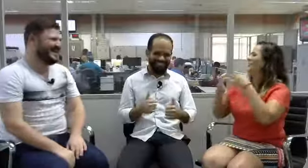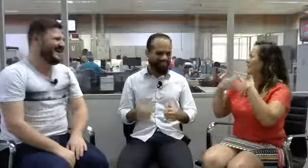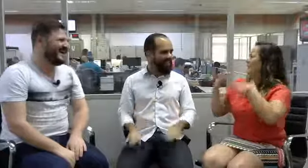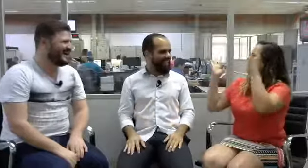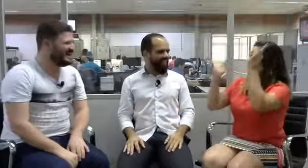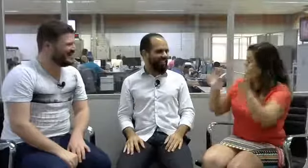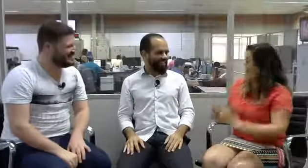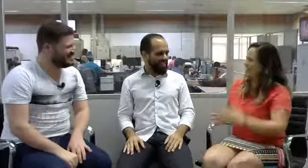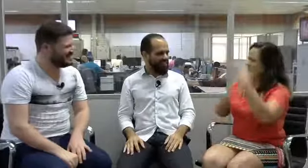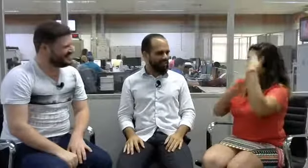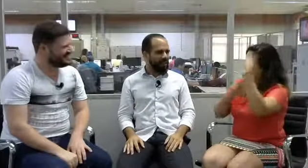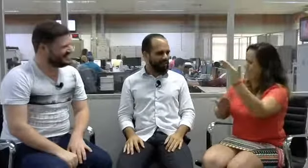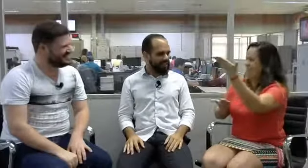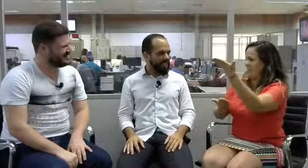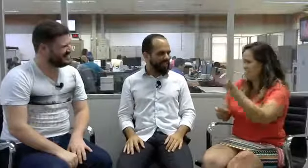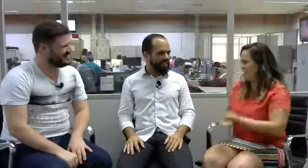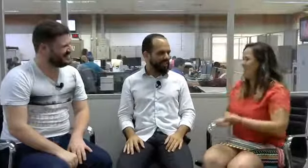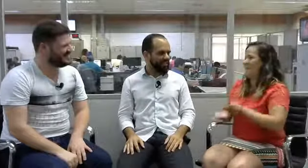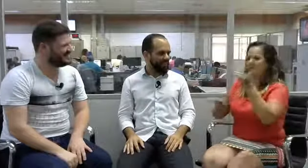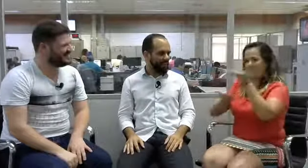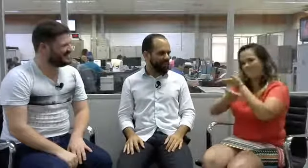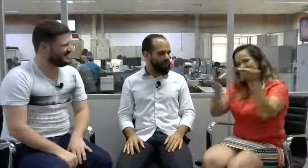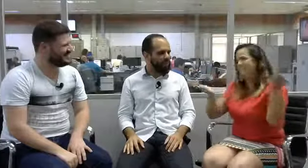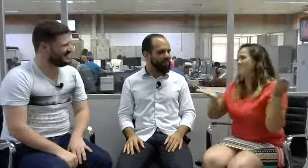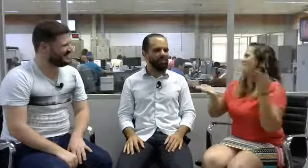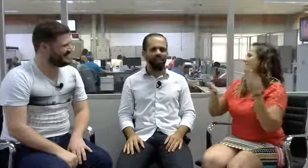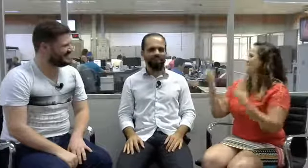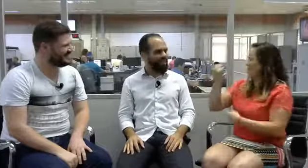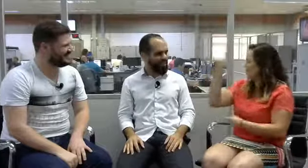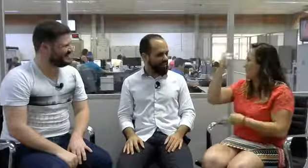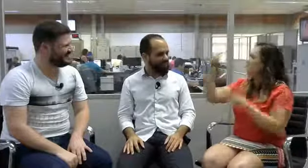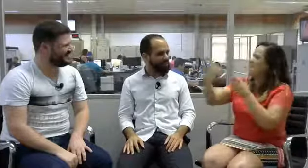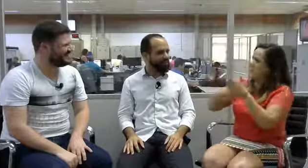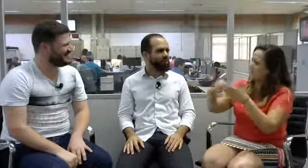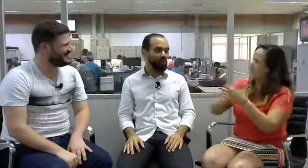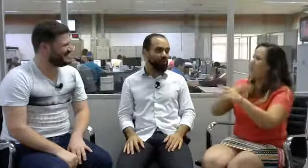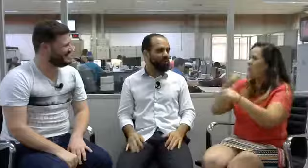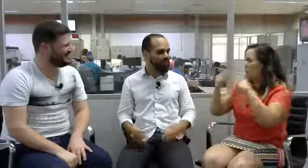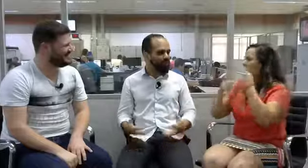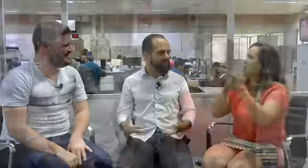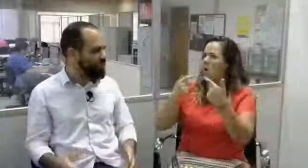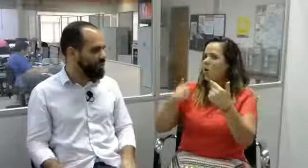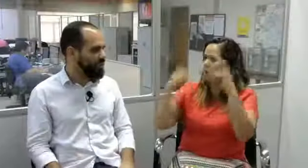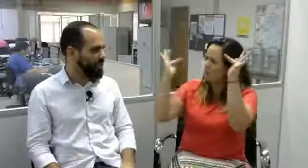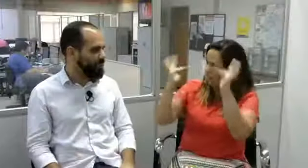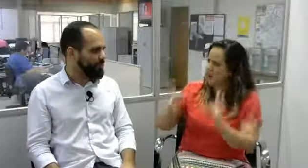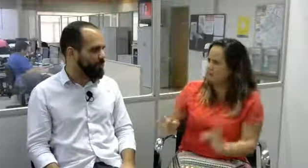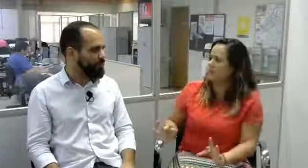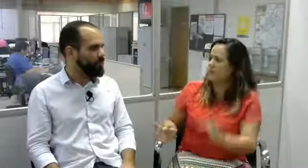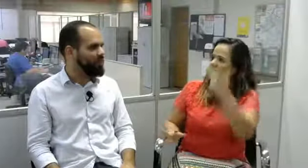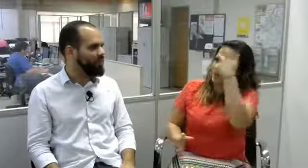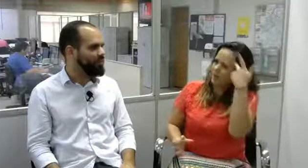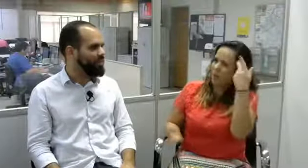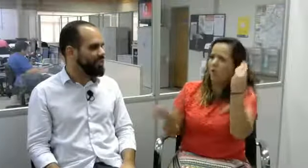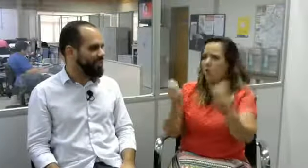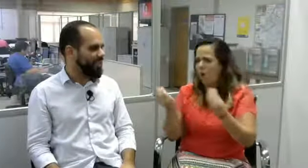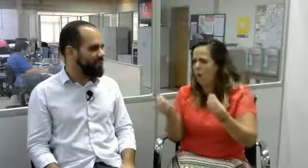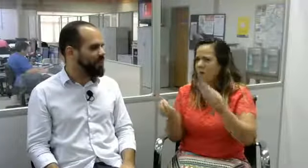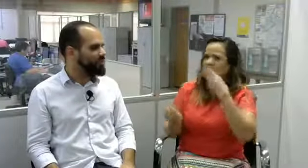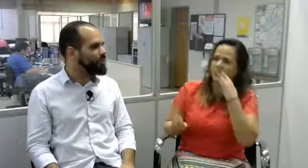Ela está dizendo que está muito feliz de estar pelo convite. Eu também agradeço muito, que é muito importante nós termos papos como esse e que ela fica muito